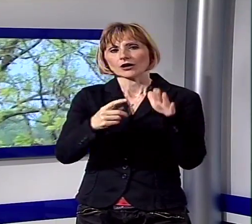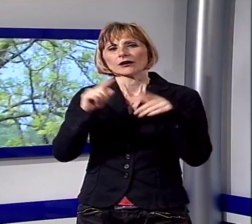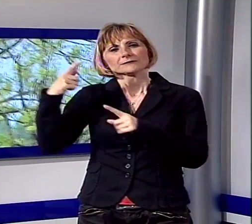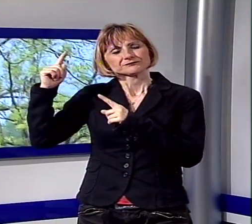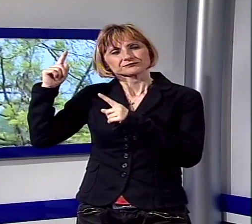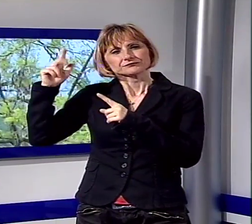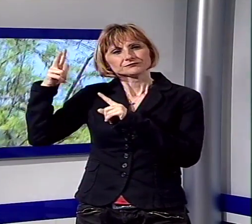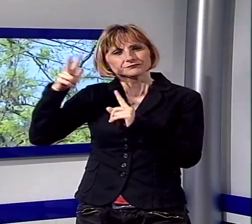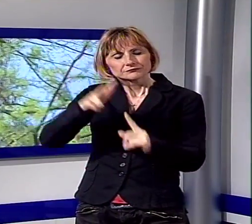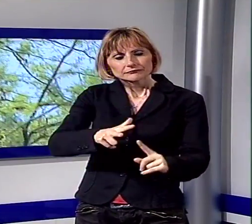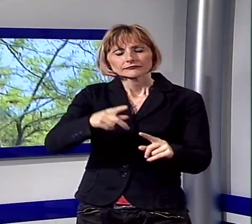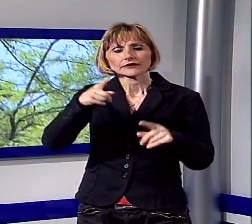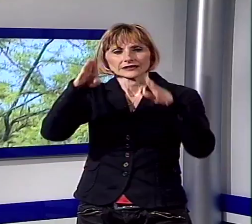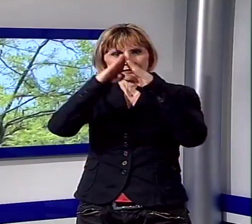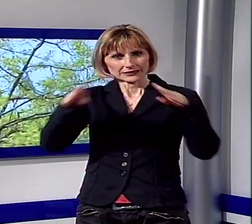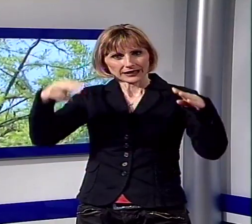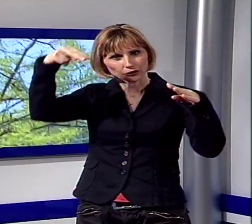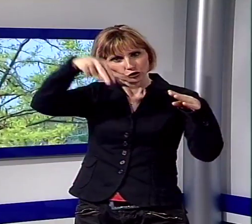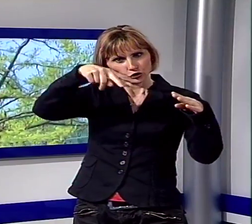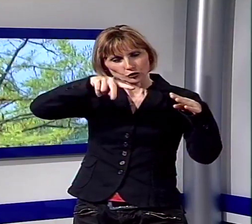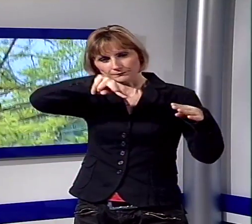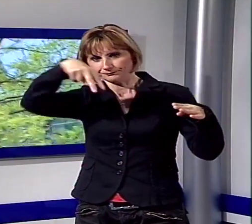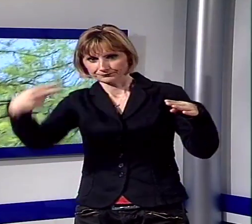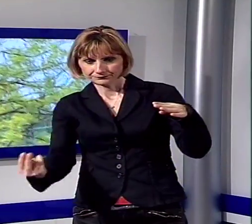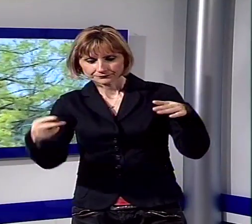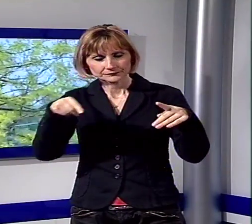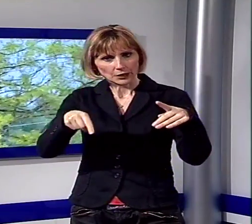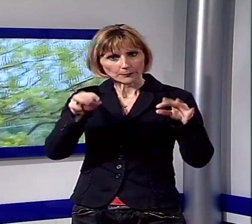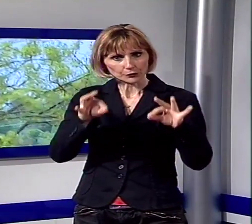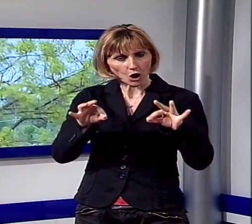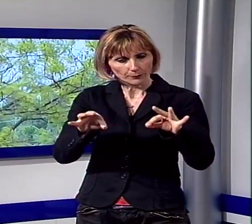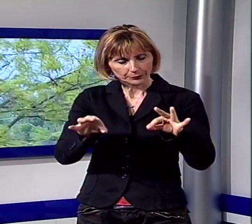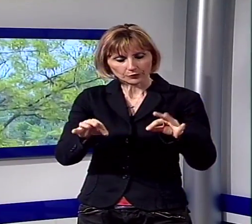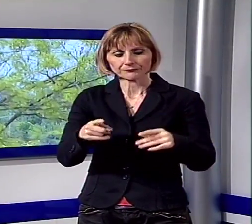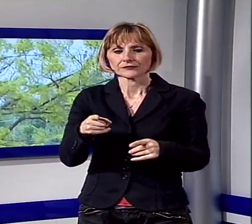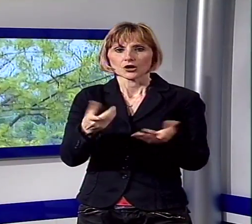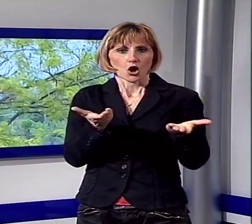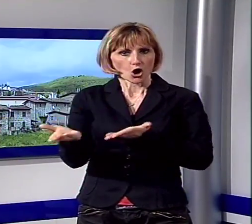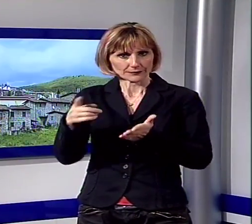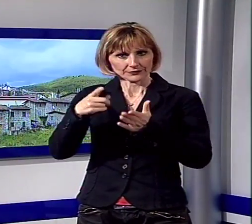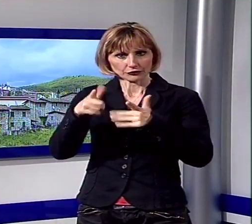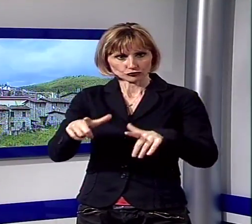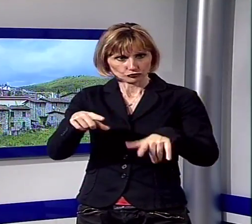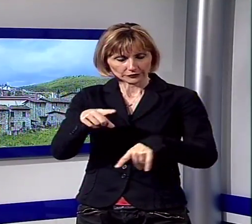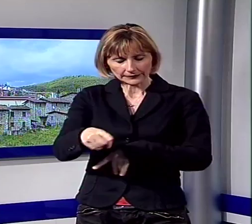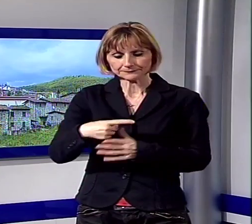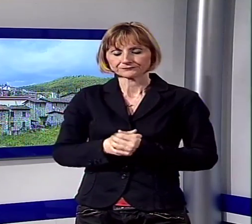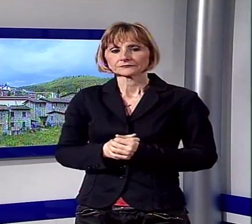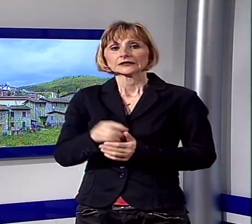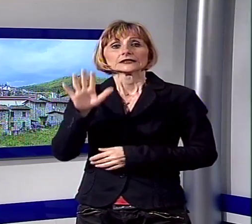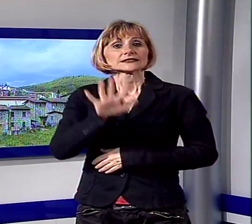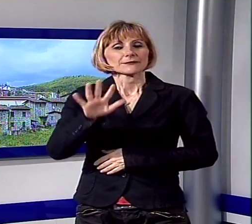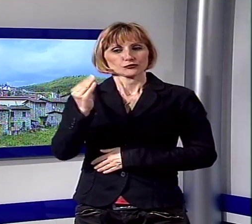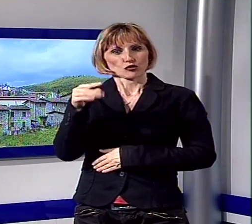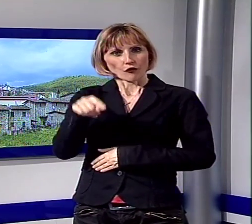essere caduto dal tetto dell'edificio dove era ospitato appunto nella città Garfagnina. Secondo le prime informazioni